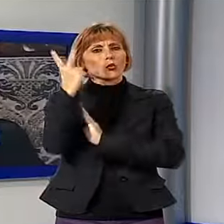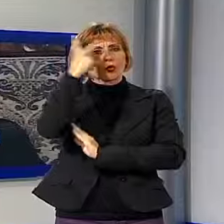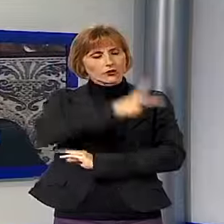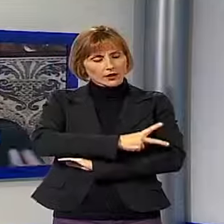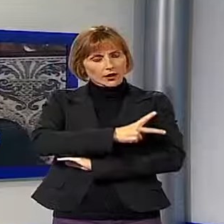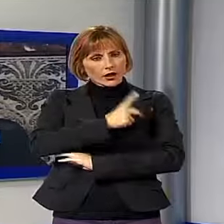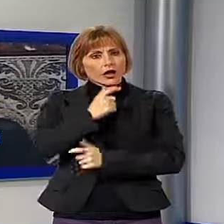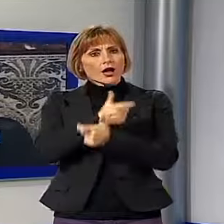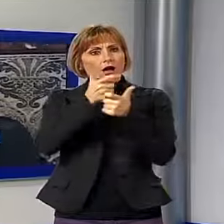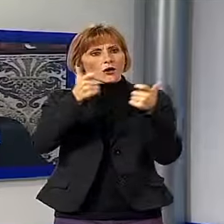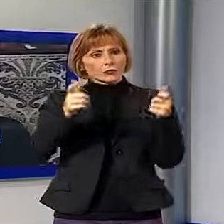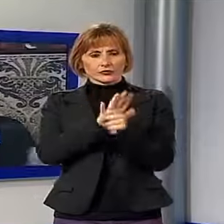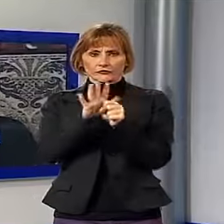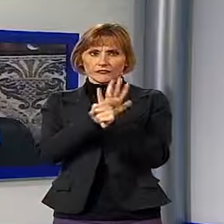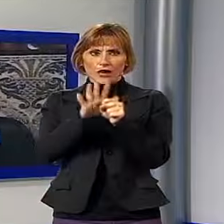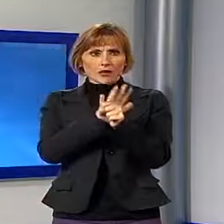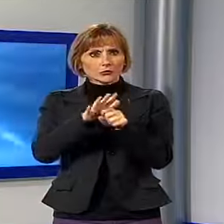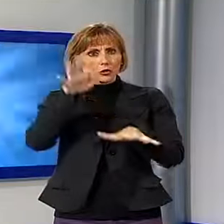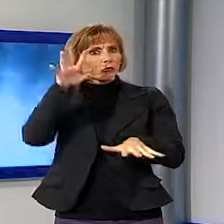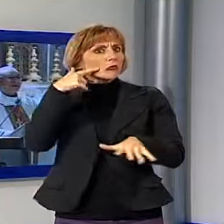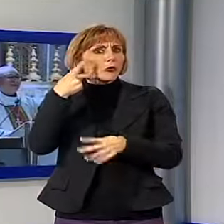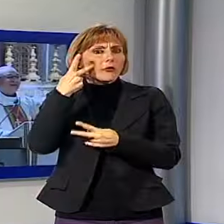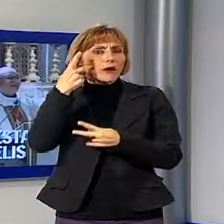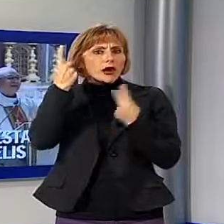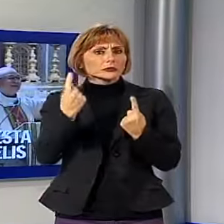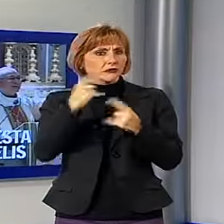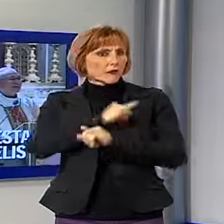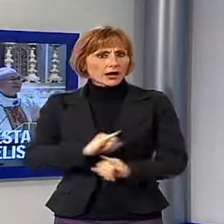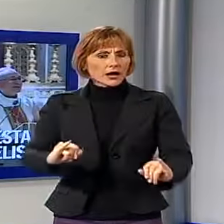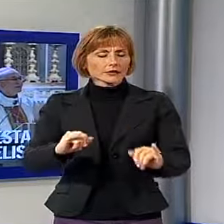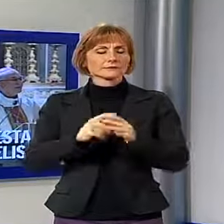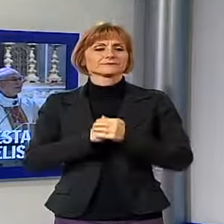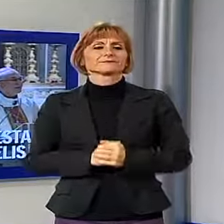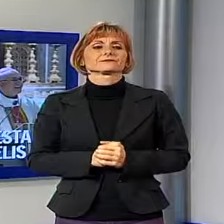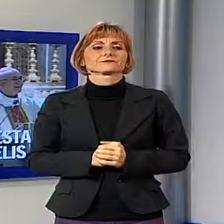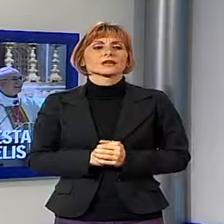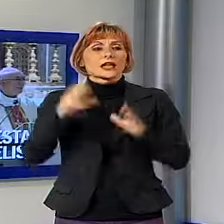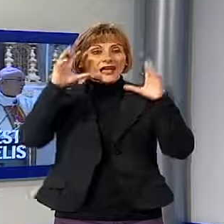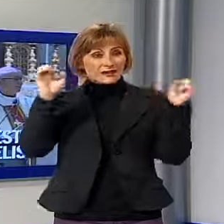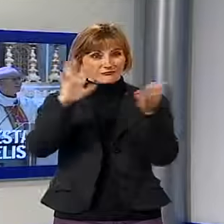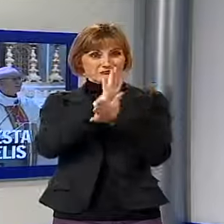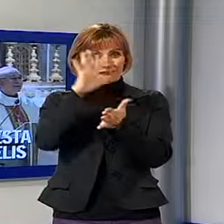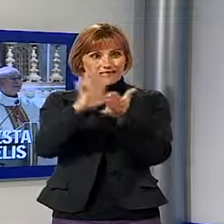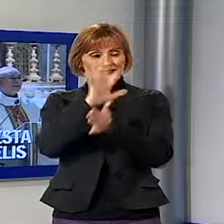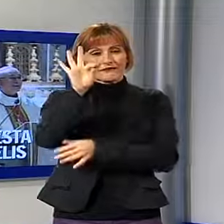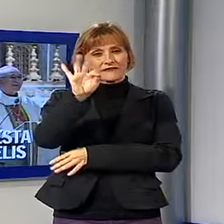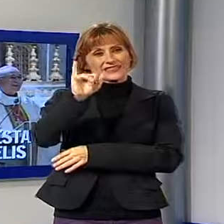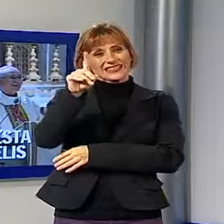i casi di famiglie insospettabili in difficoltà. Carabinieri in festa per la Virgo Fidelis, celebrata in San